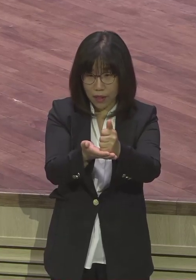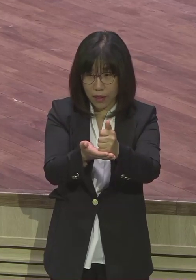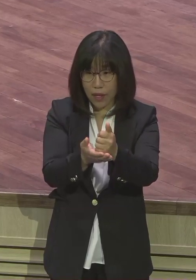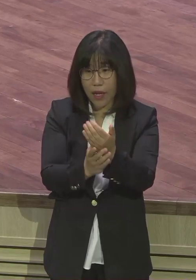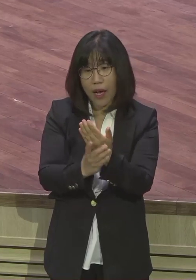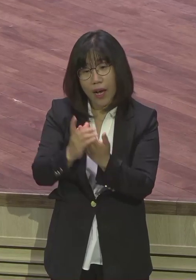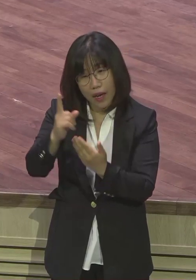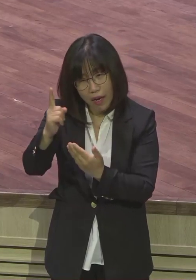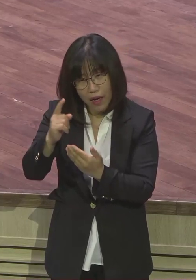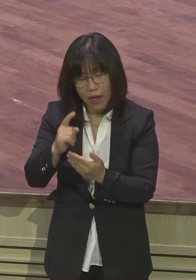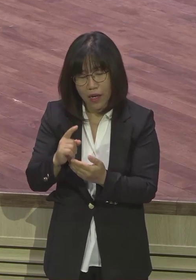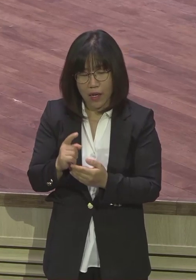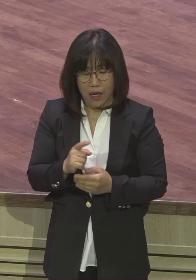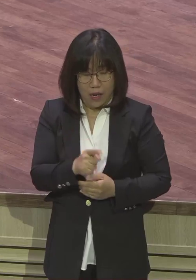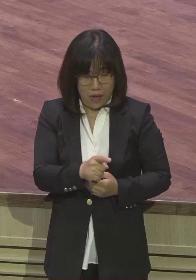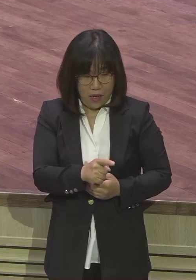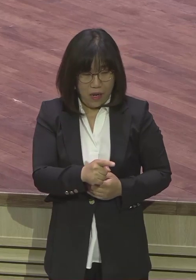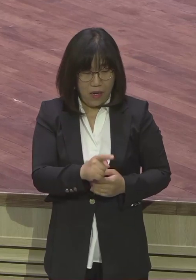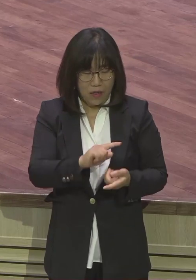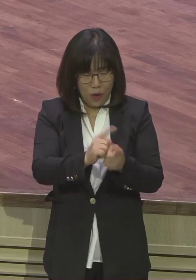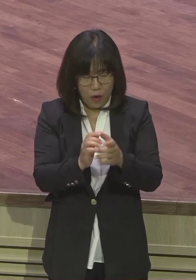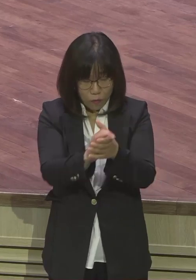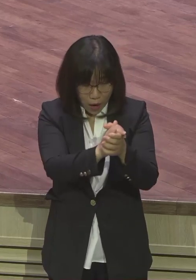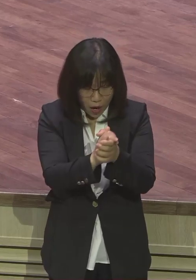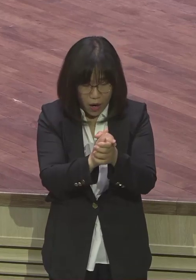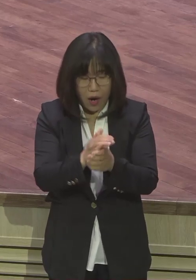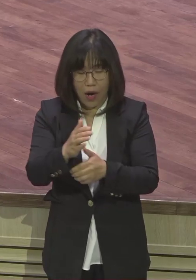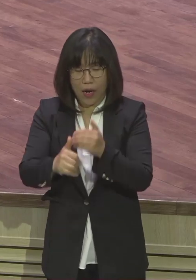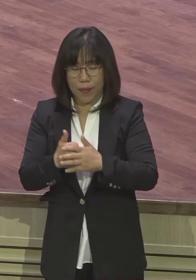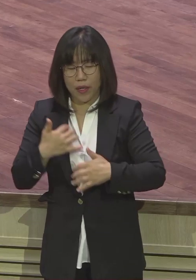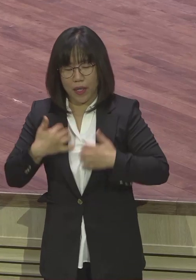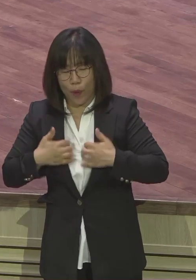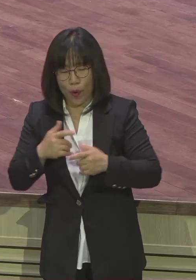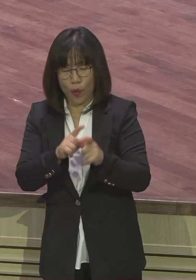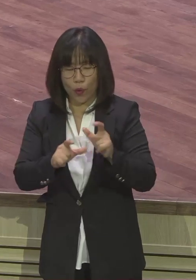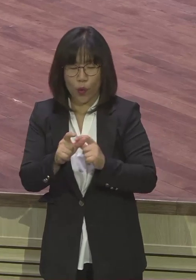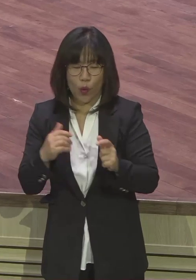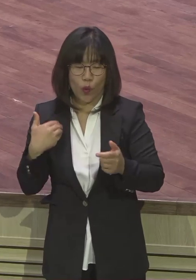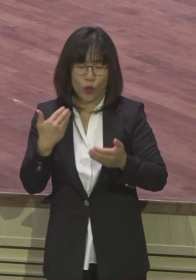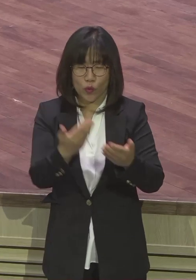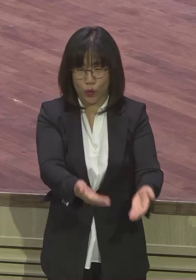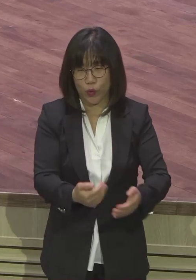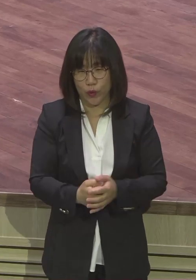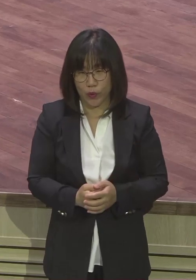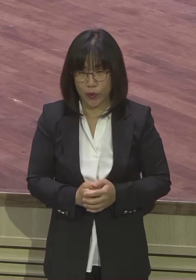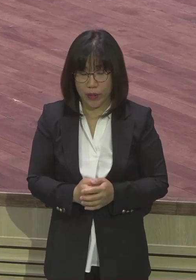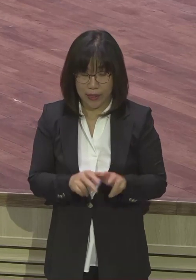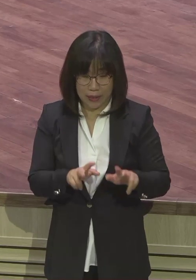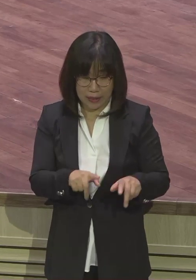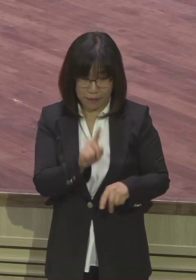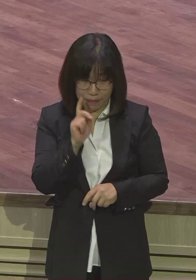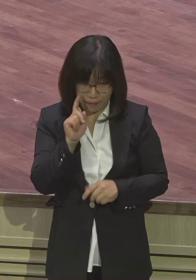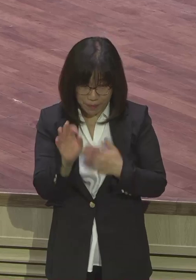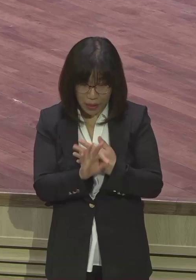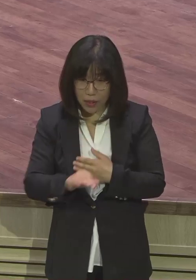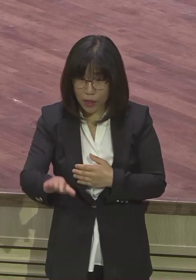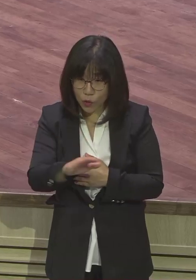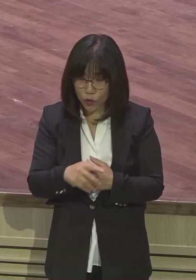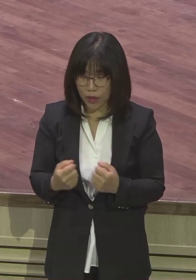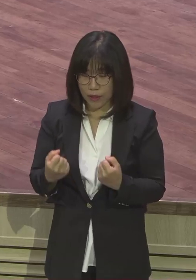되니까 하나님 더 잘 되라고 이렇게 말씀 주시는 거예요. 만약에 지금 막 싸우고 있다. 분장하고 있다. 그런 교회에 내가 이